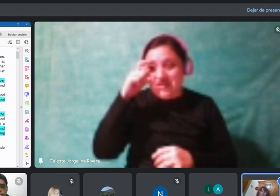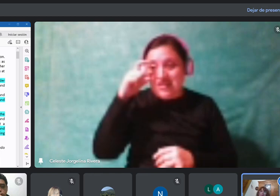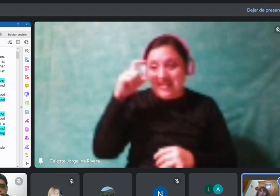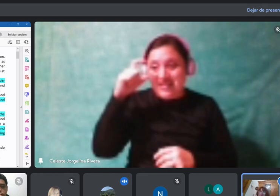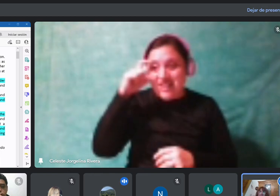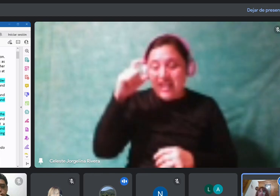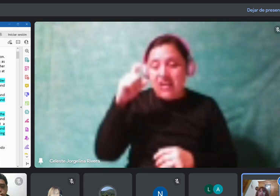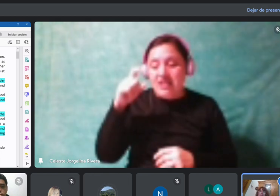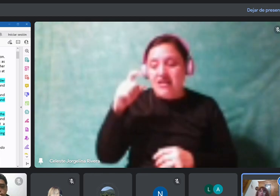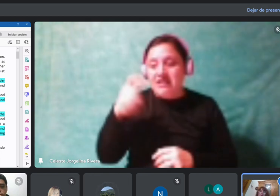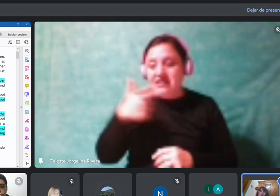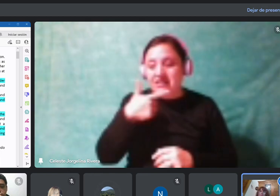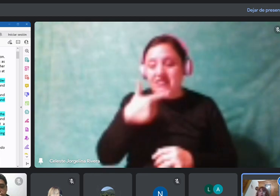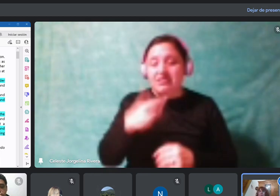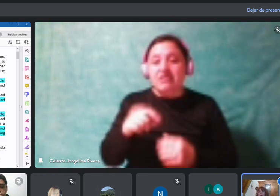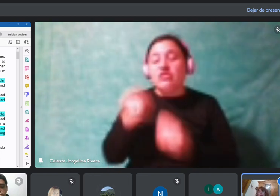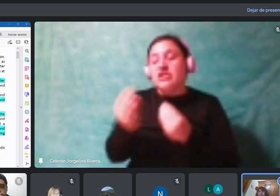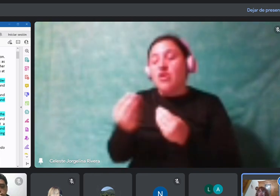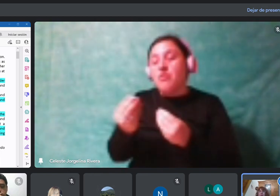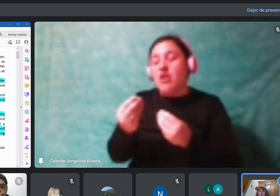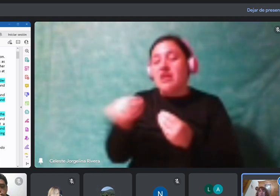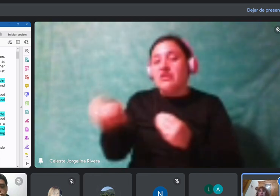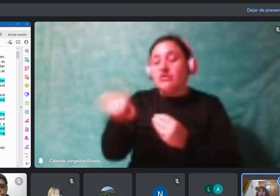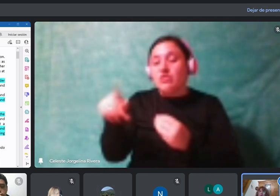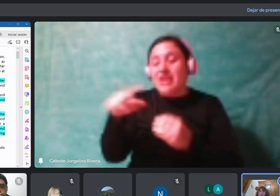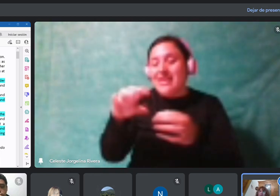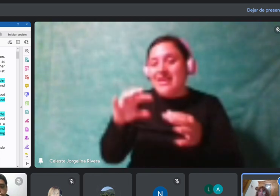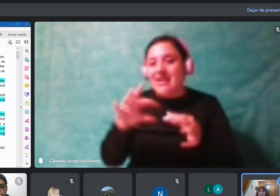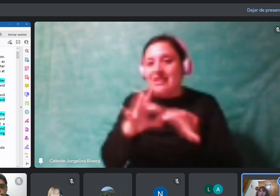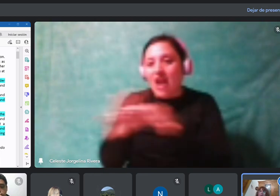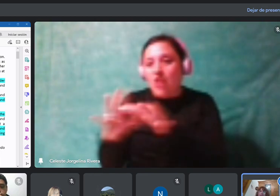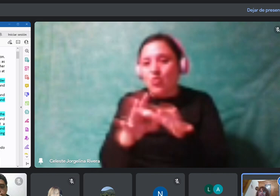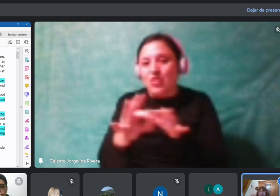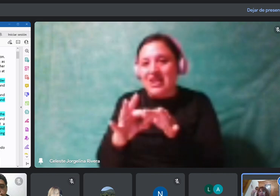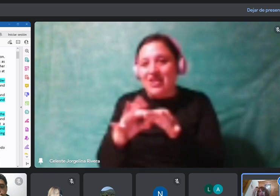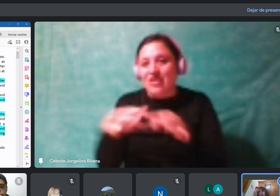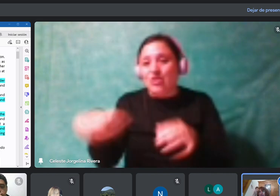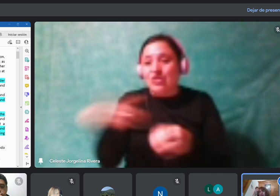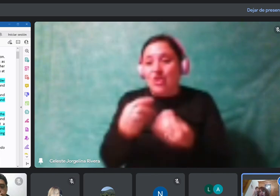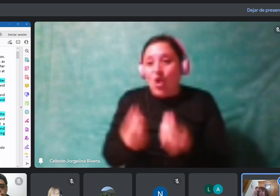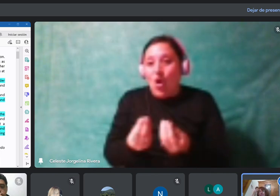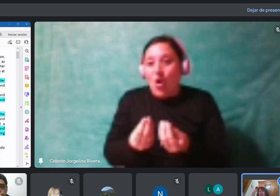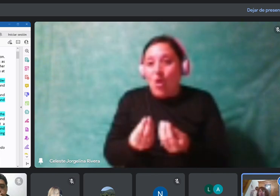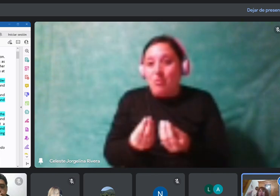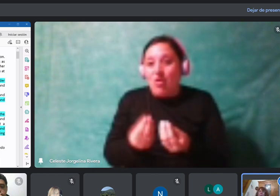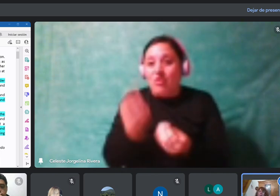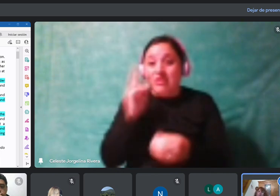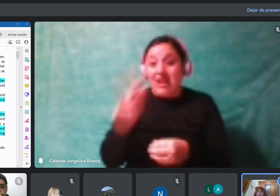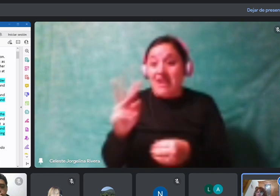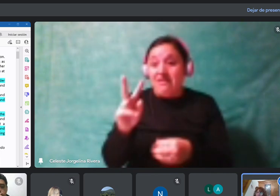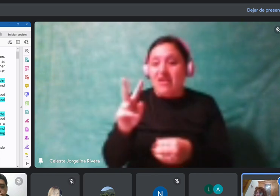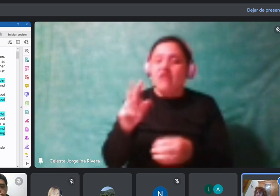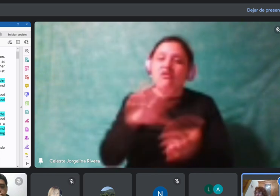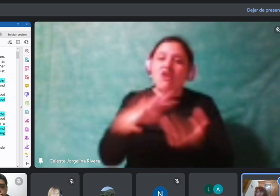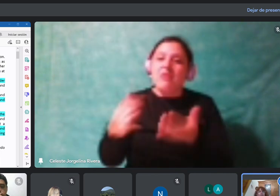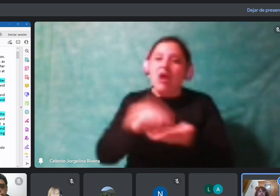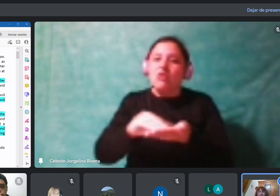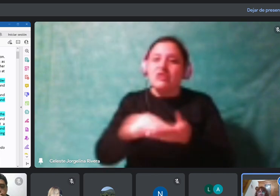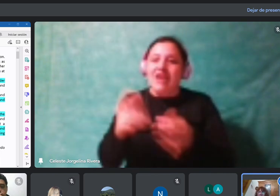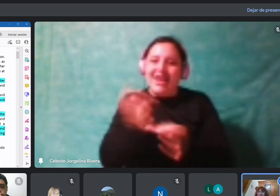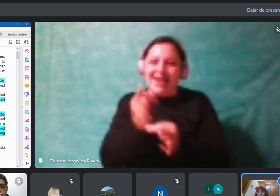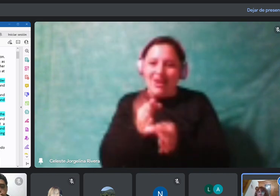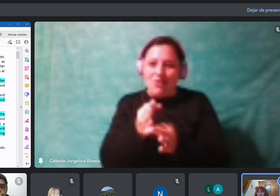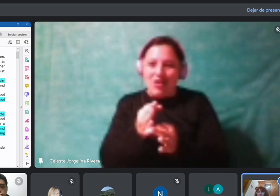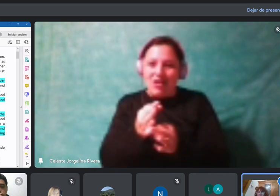Pero en el caso de use, porque podría ser el uso de las escuelas, pero no, ahí está. Empezando que los premodificadores pocas veces